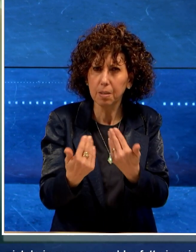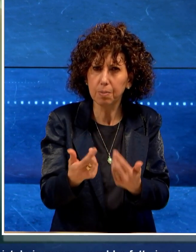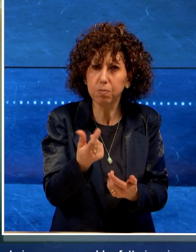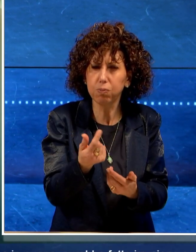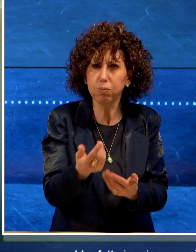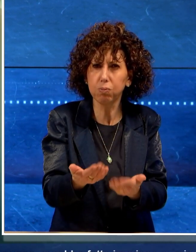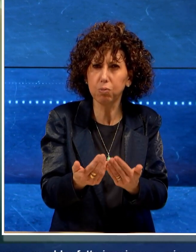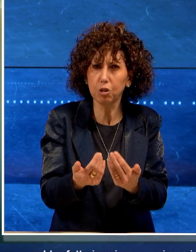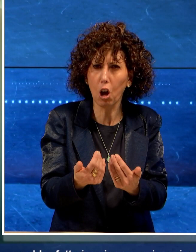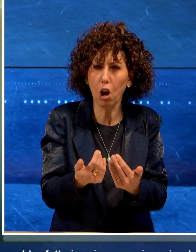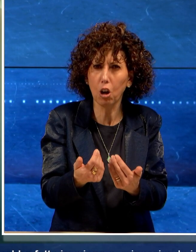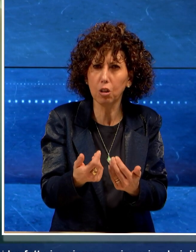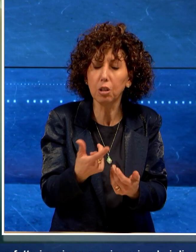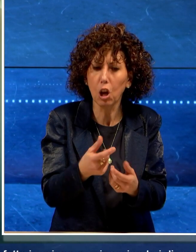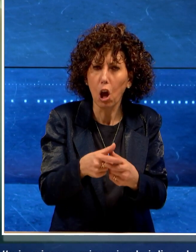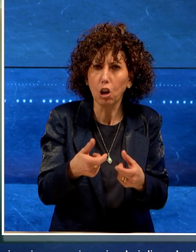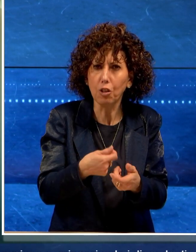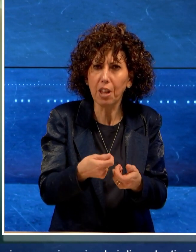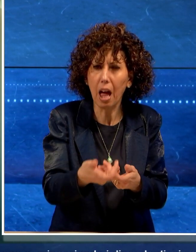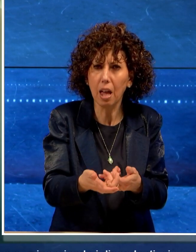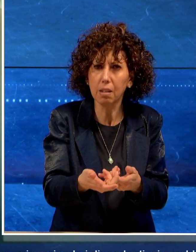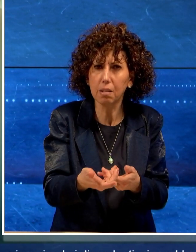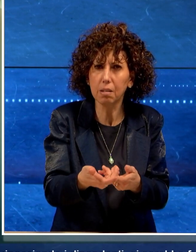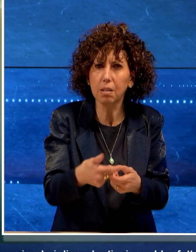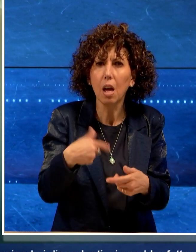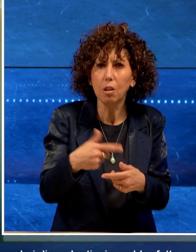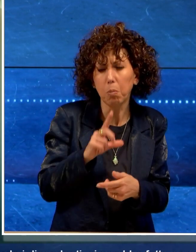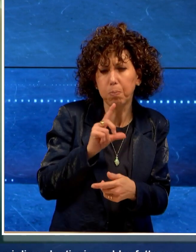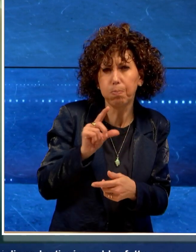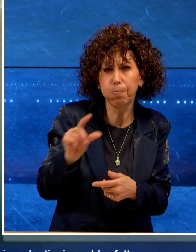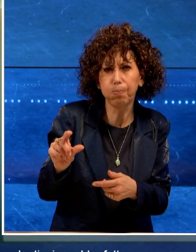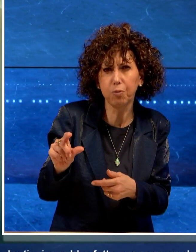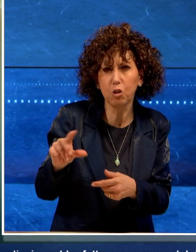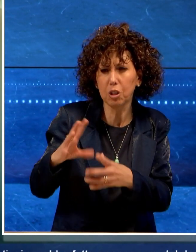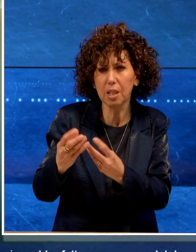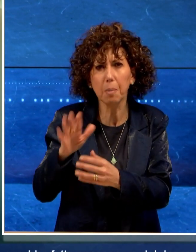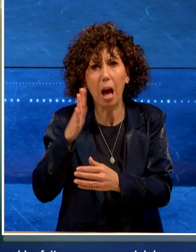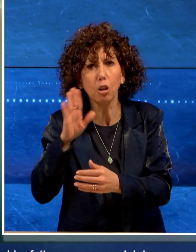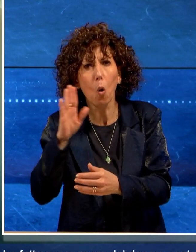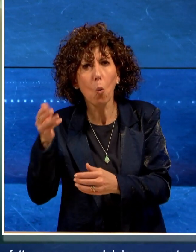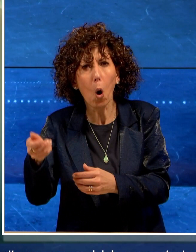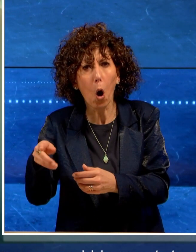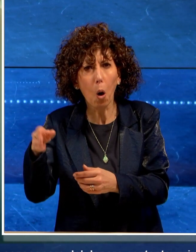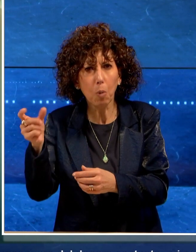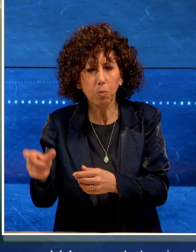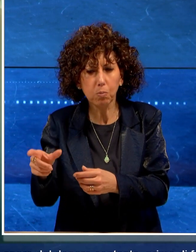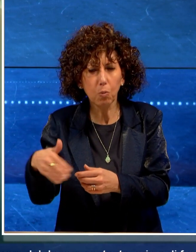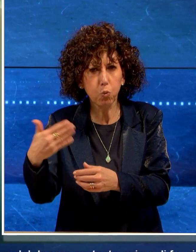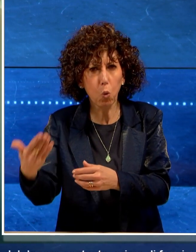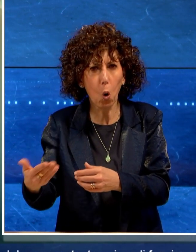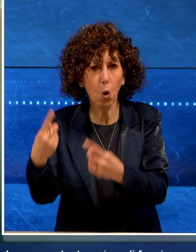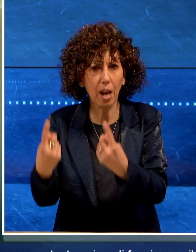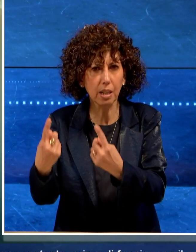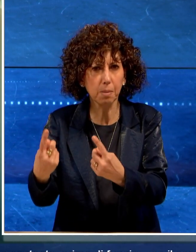consegnare denaro contante prima di fuggire con il complice che a quanto pare lo